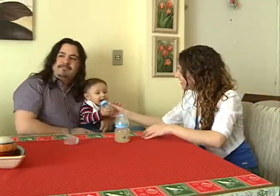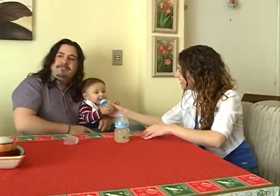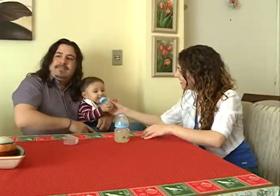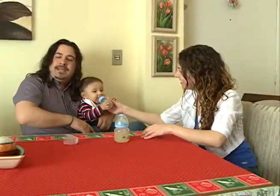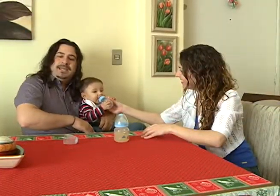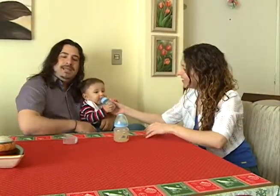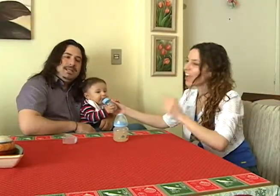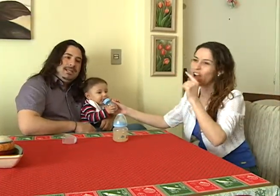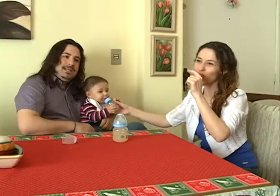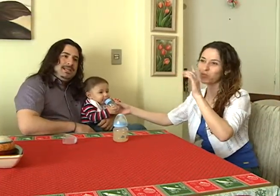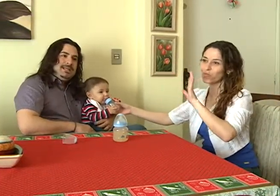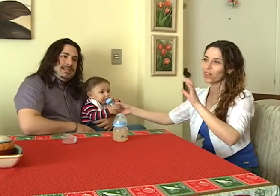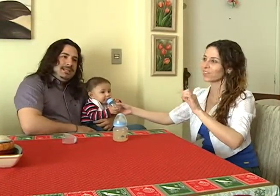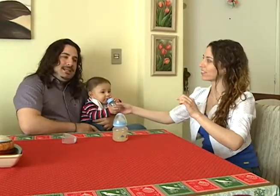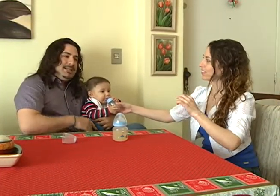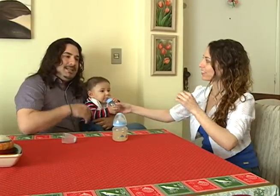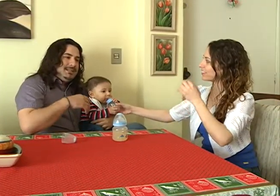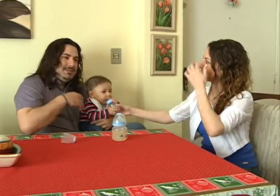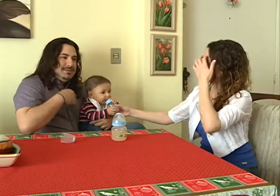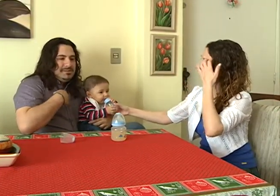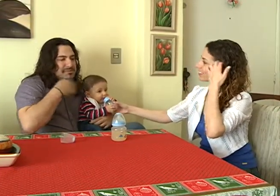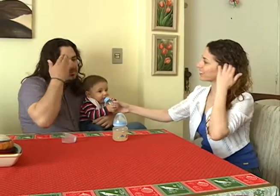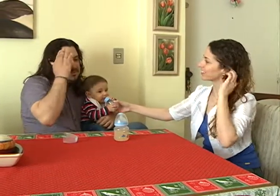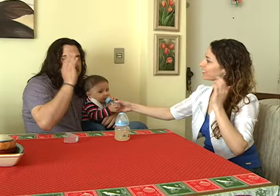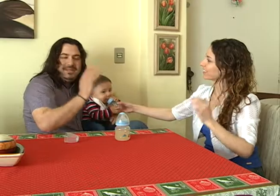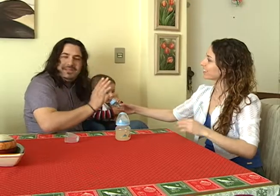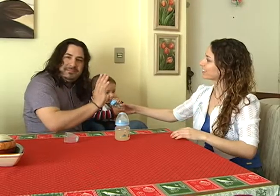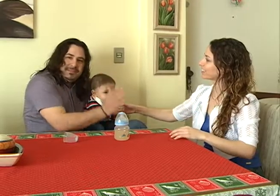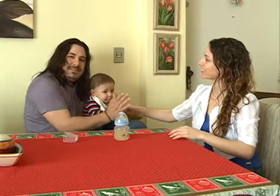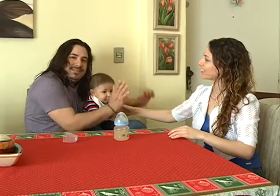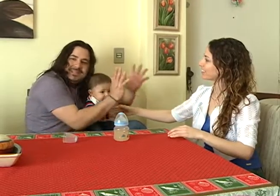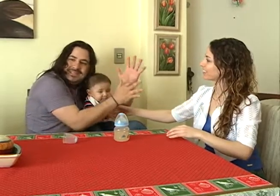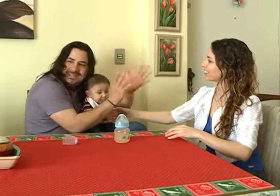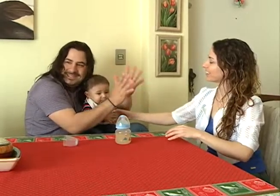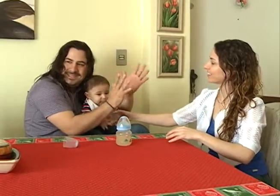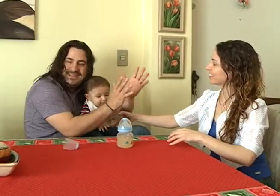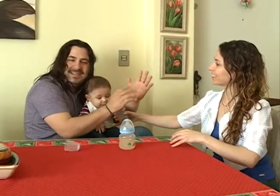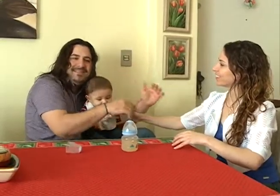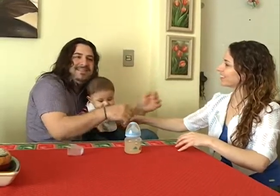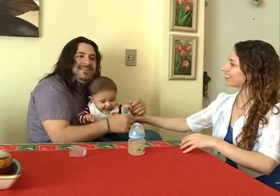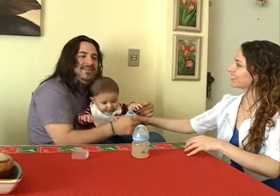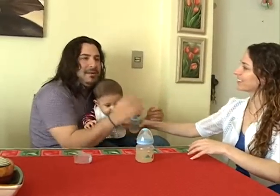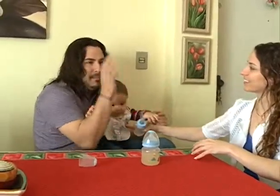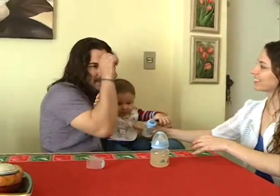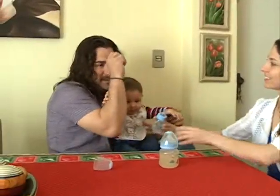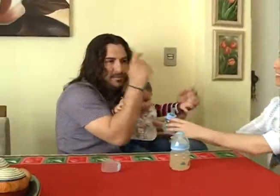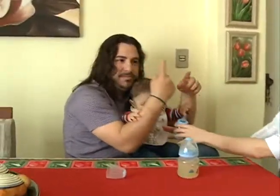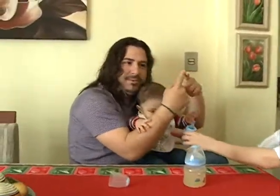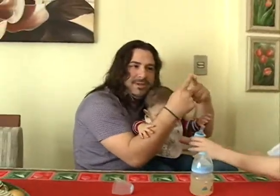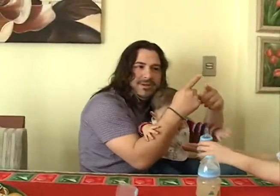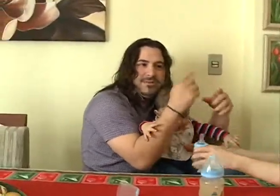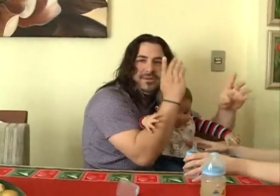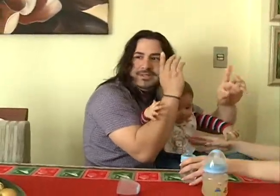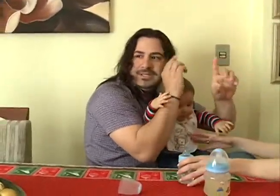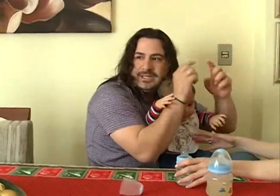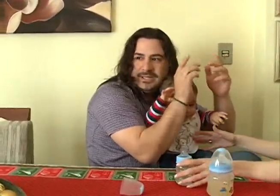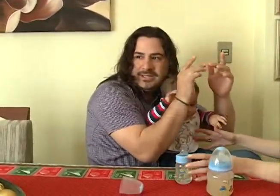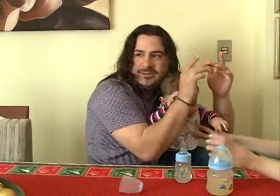Olha, a água, só isso. Eu não sabia ali, né? Eu aprendi porque eu conheci ali, Um